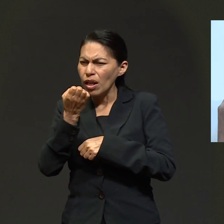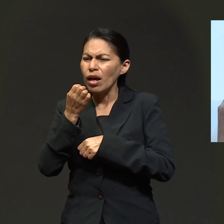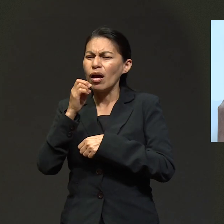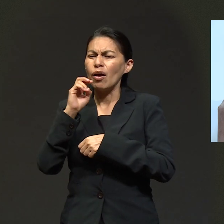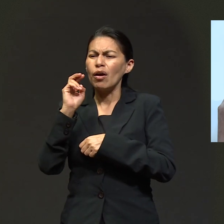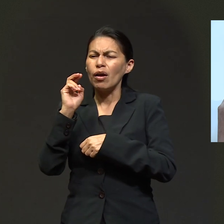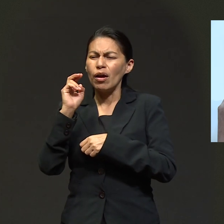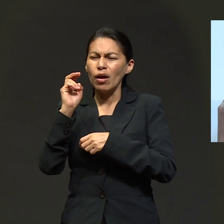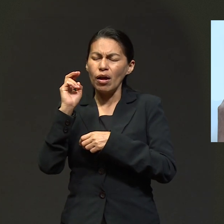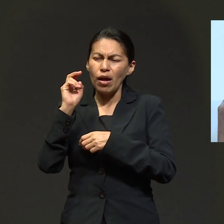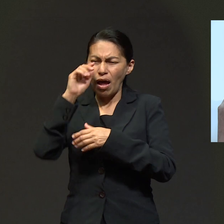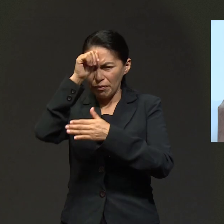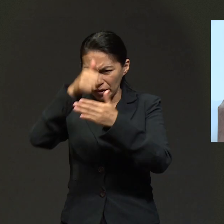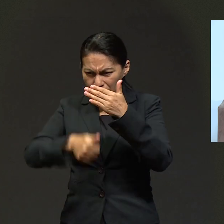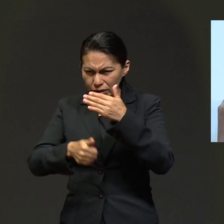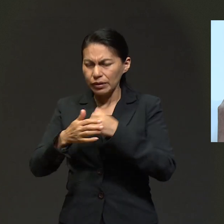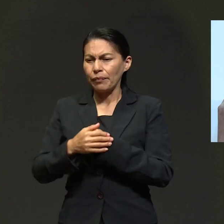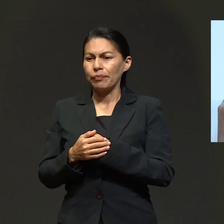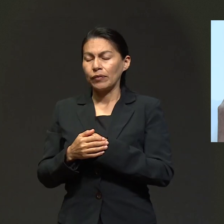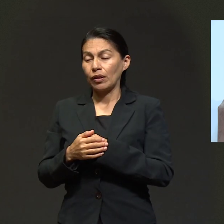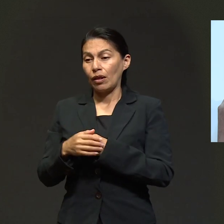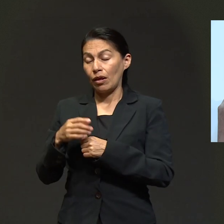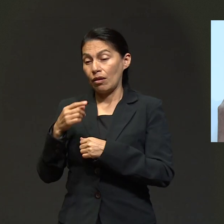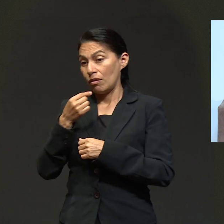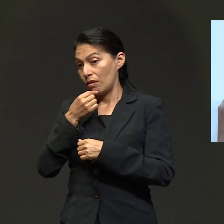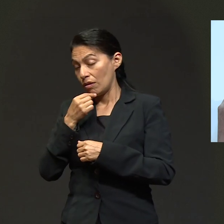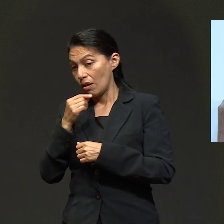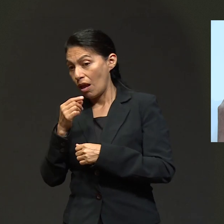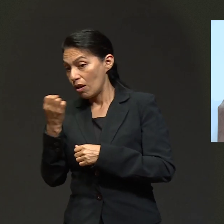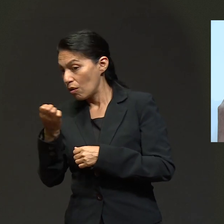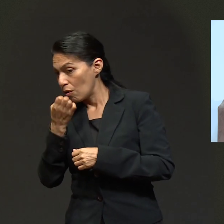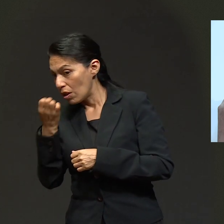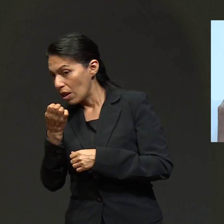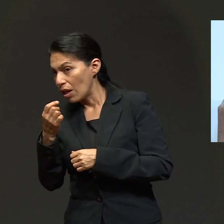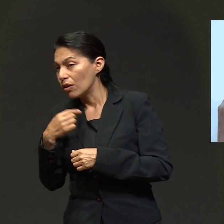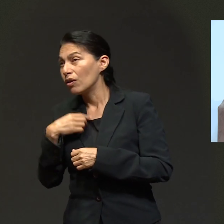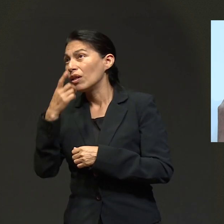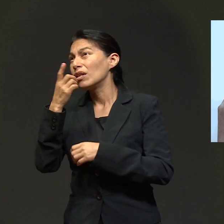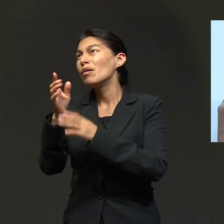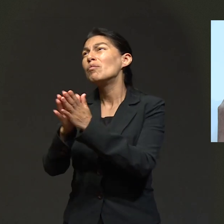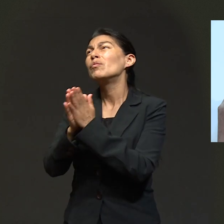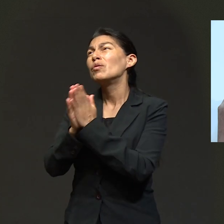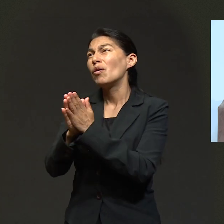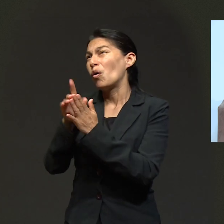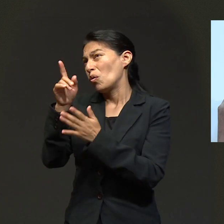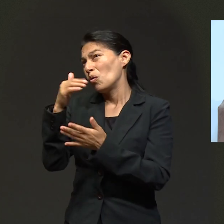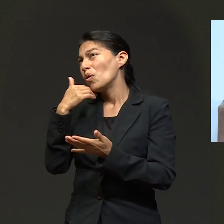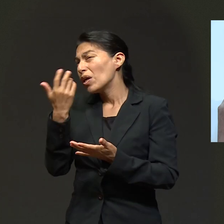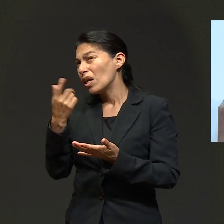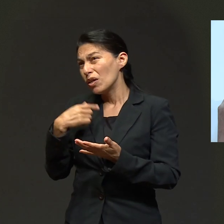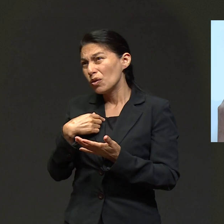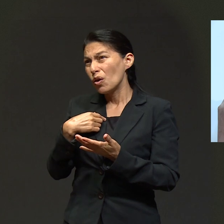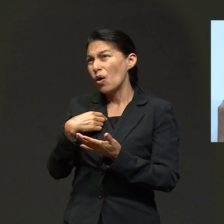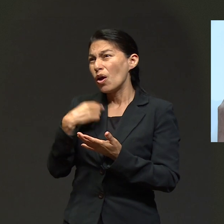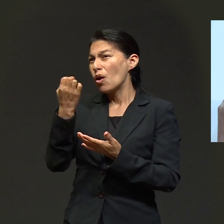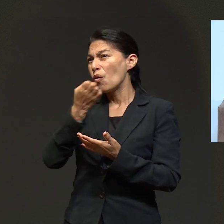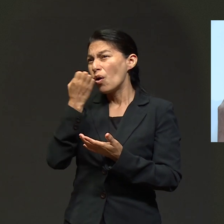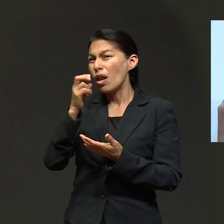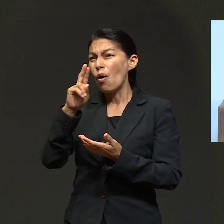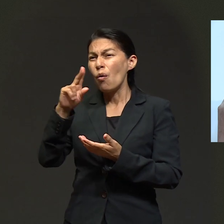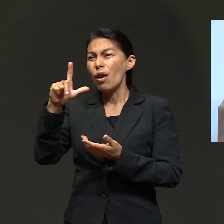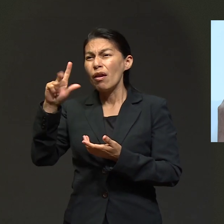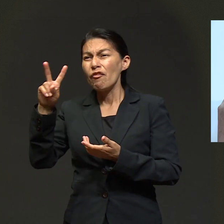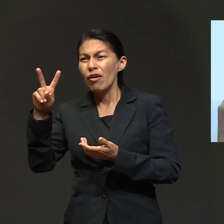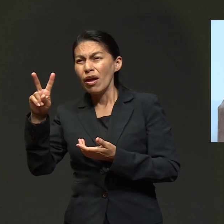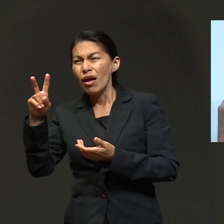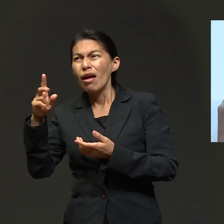de primaria, empecé a soñar con la Universidad de Montemorelos y le decía a Dios, si tú quieres que yo vaya a Linda Vista,